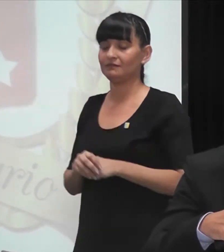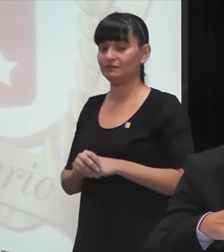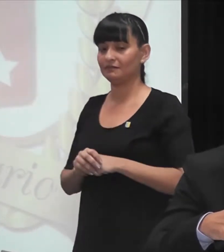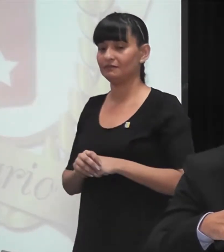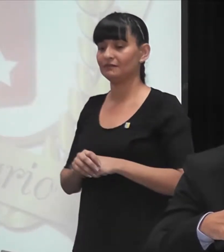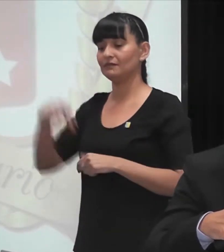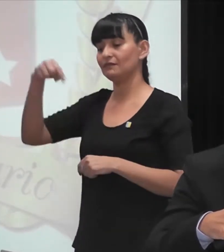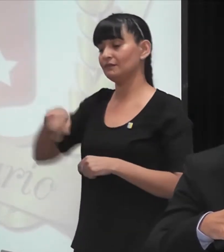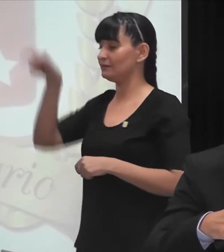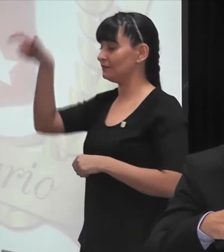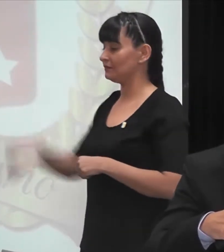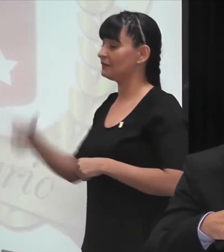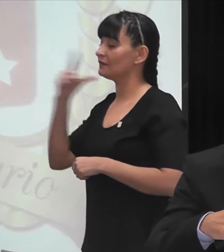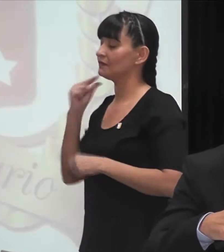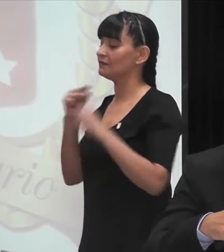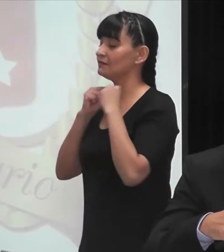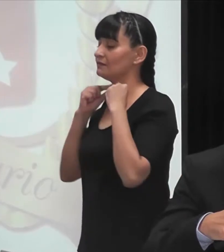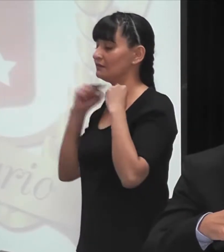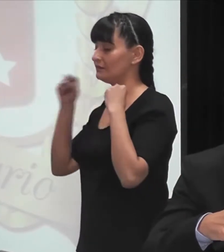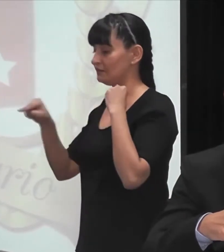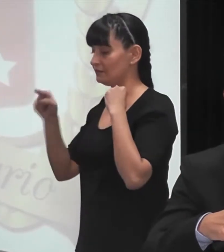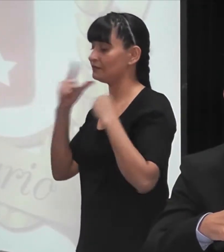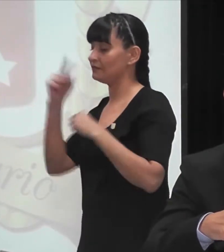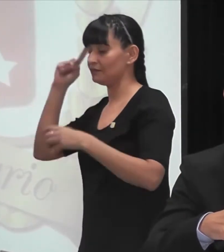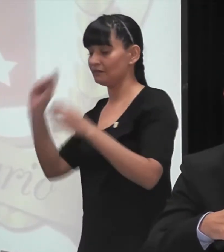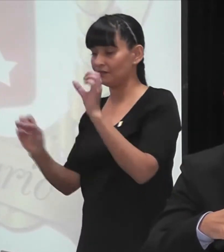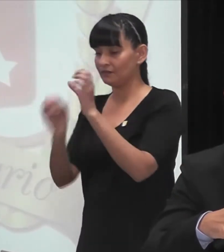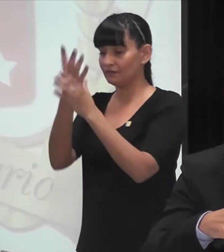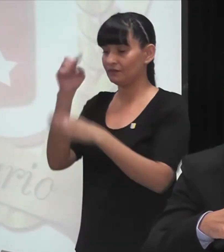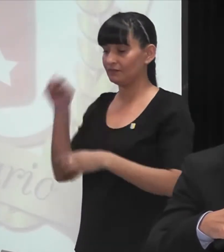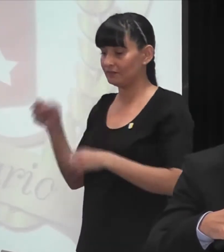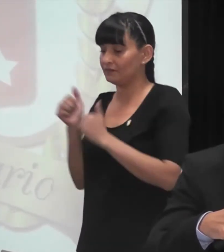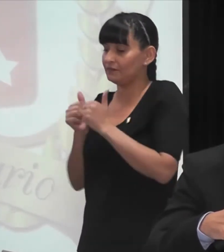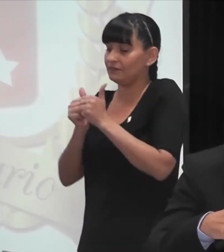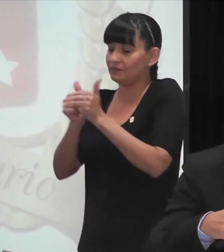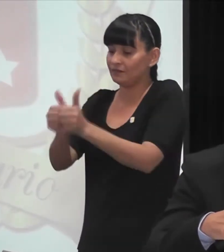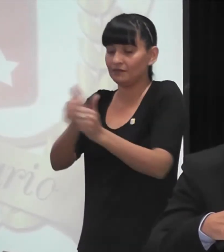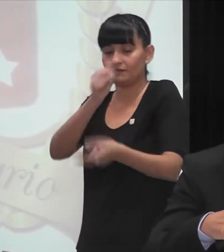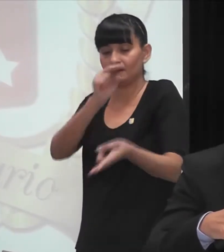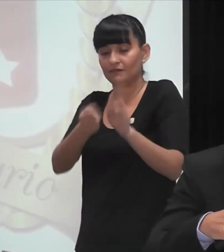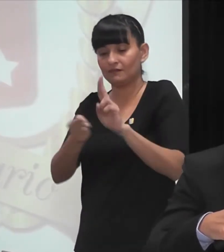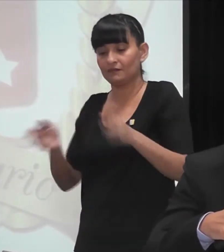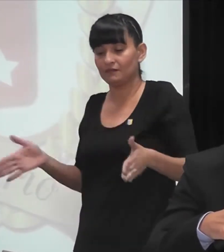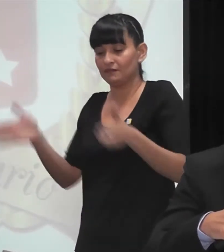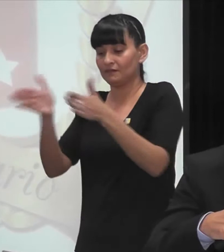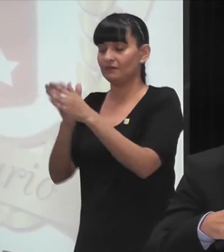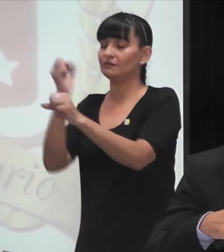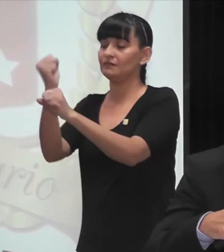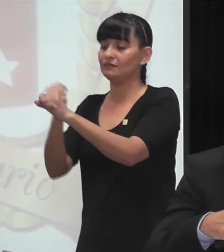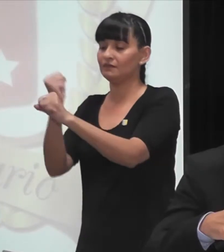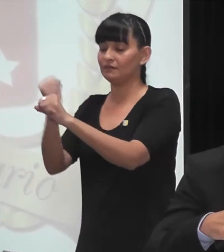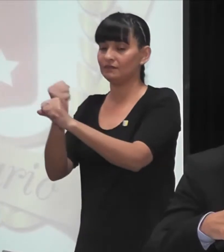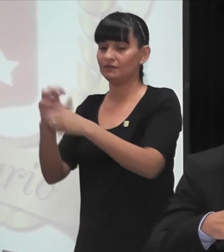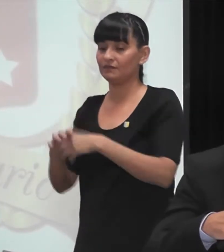El padre Mustaquio, su creador, nos movilizó a un grupo de profesores con don